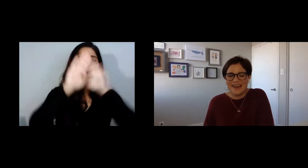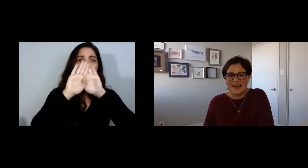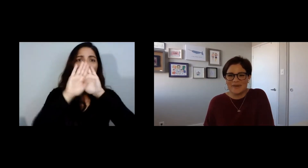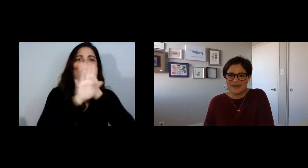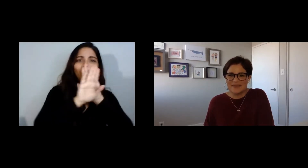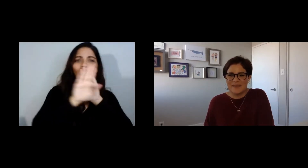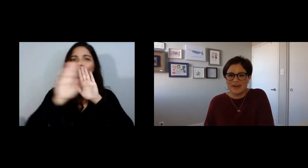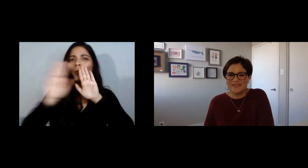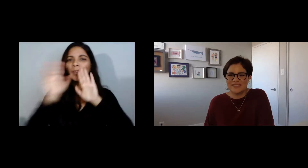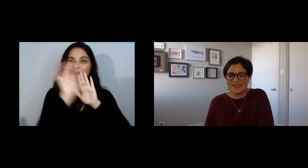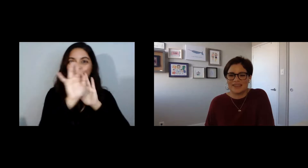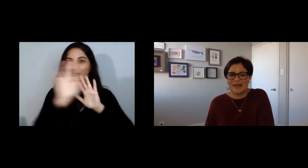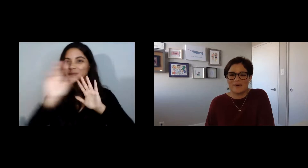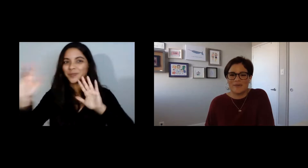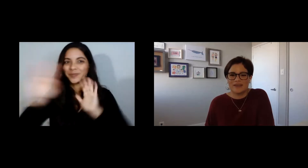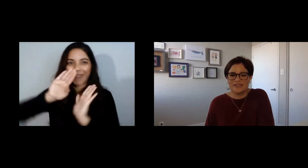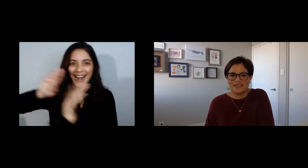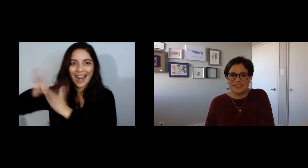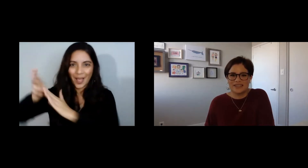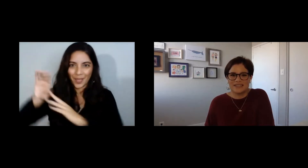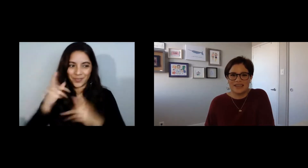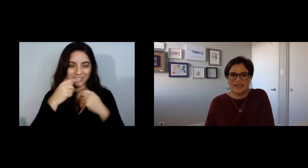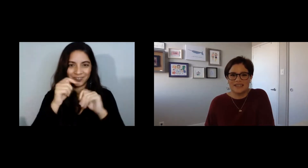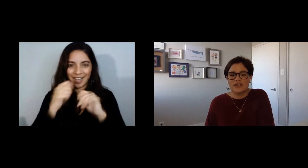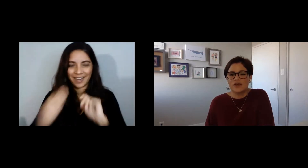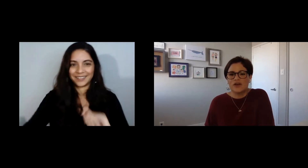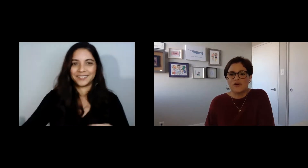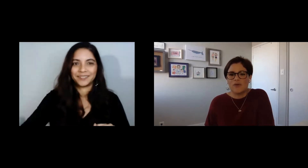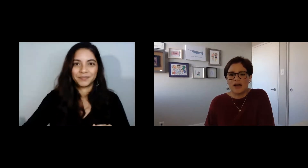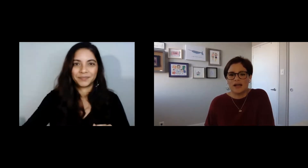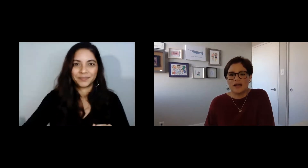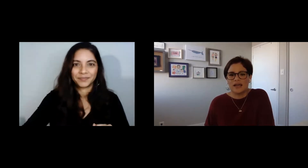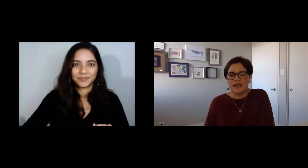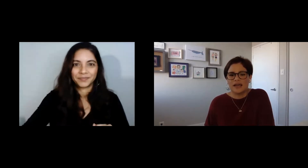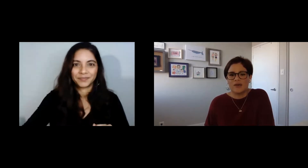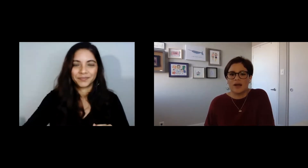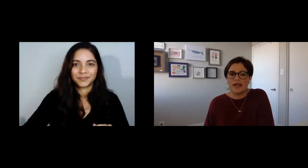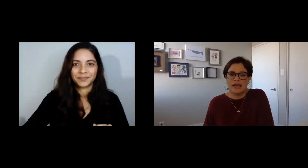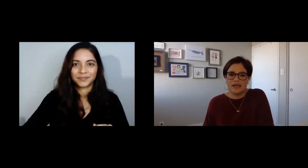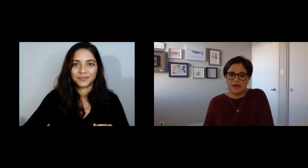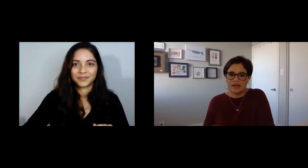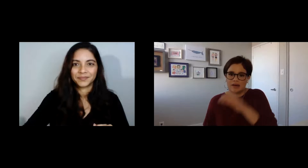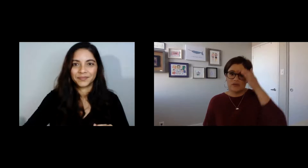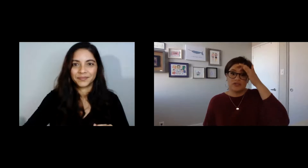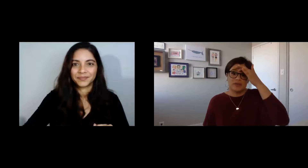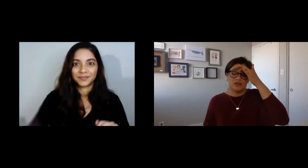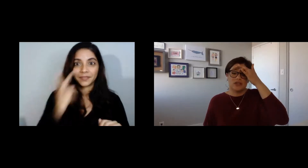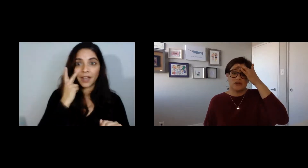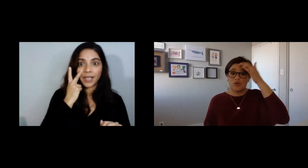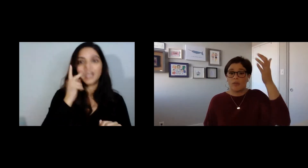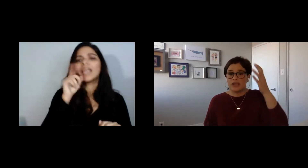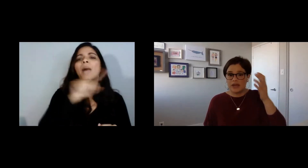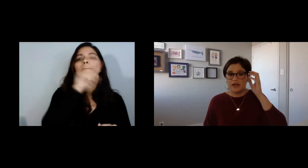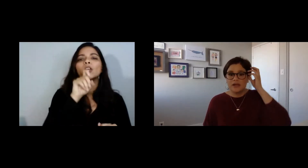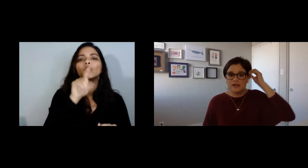la próxima pregunta que tenemos para ustedes es cuál cuál es el nivel de conocimiento